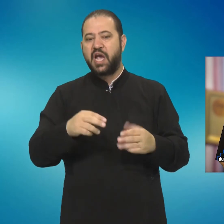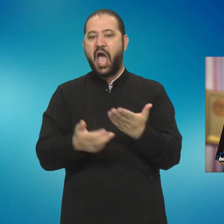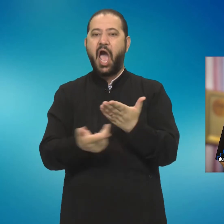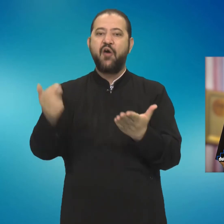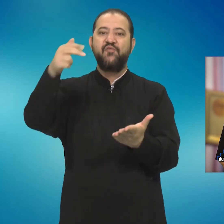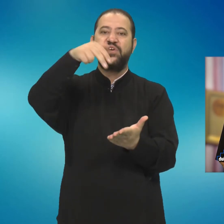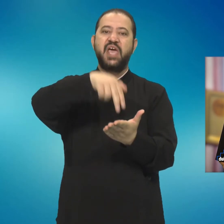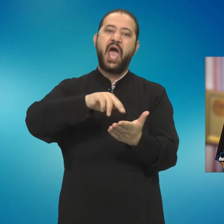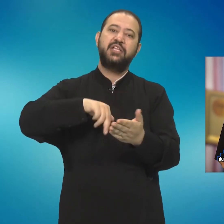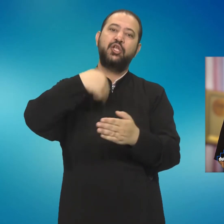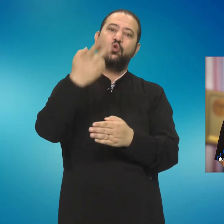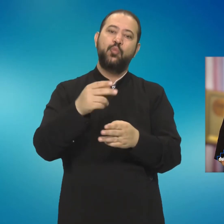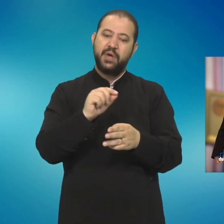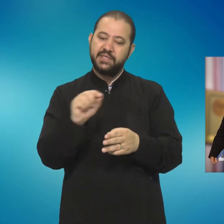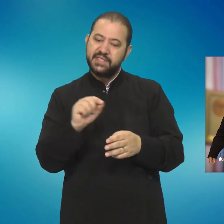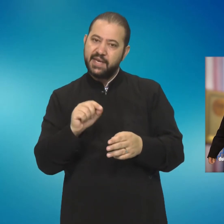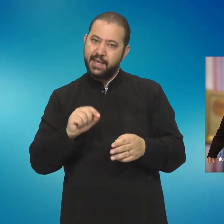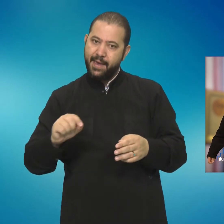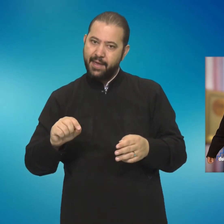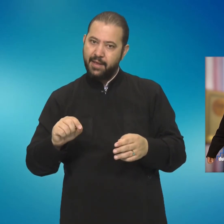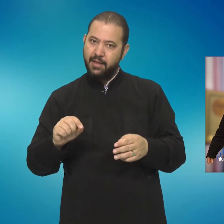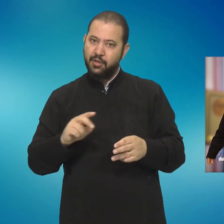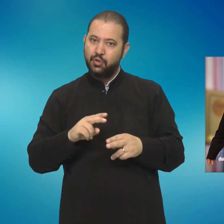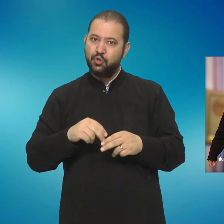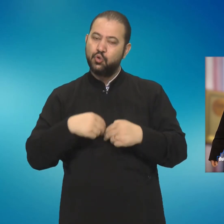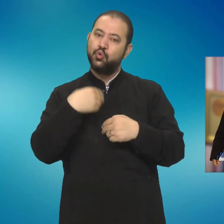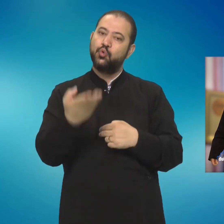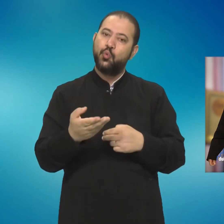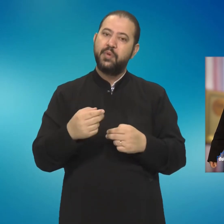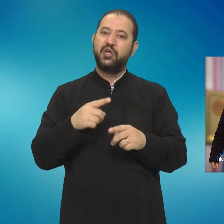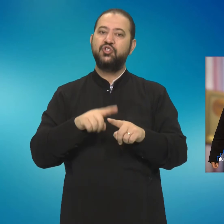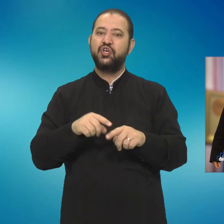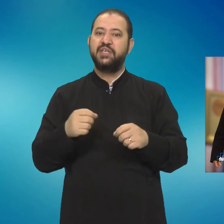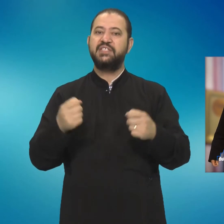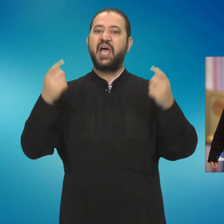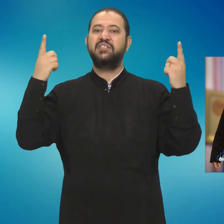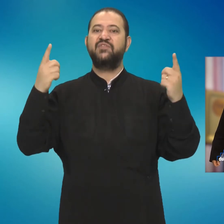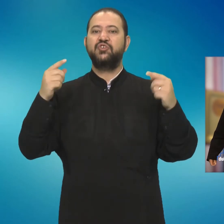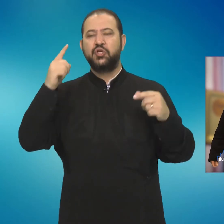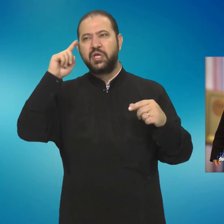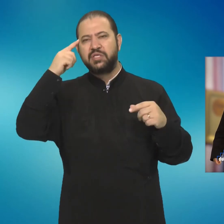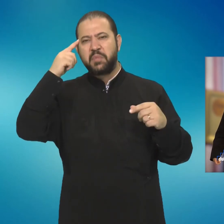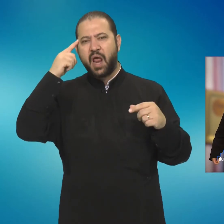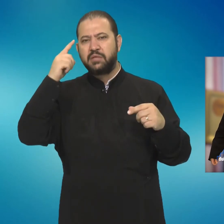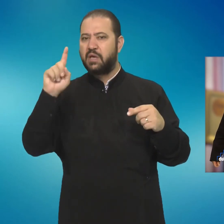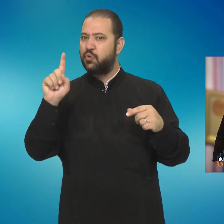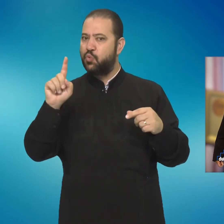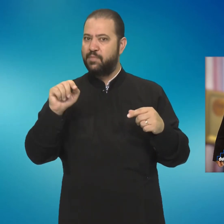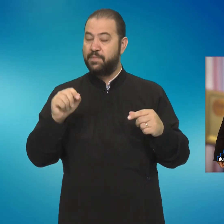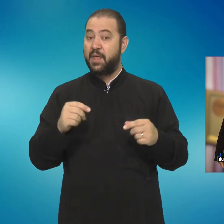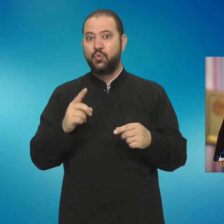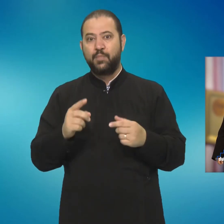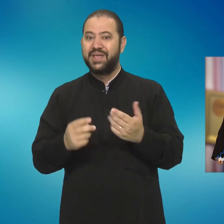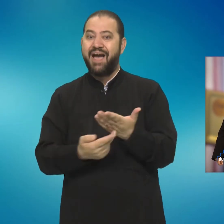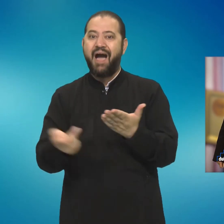Scripturi sau undeva după ce s-a terminat inspirația și s-au scris Sfintele Scripturi,